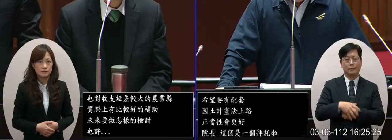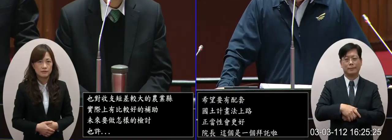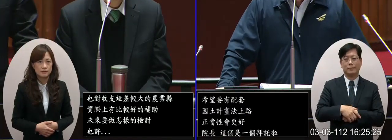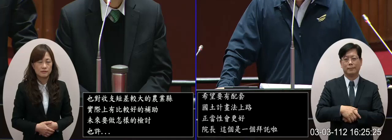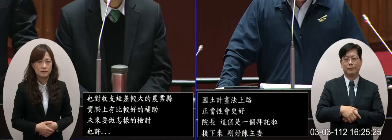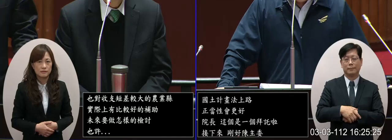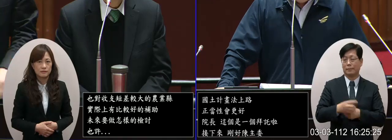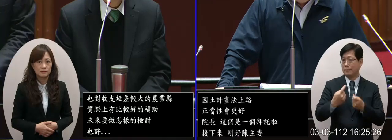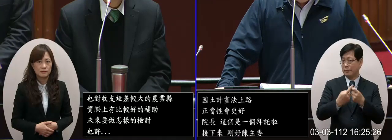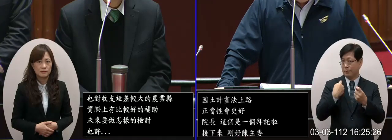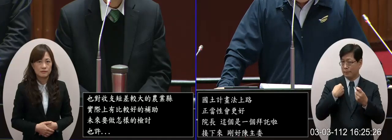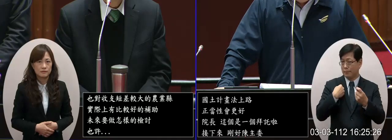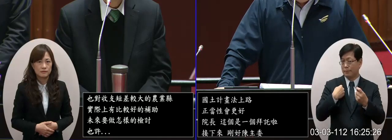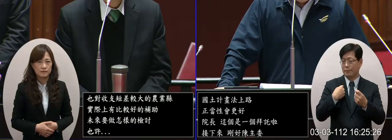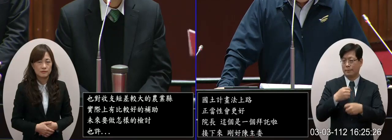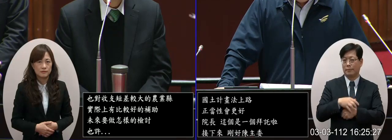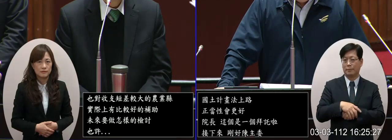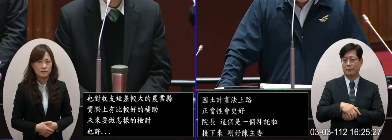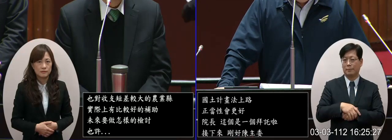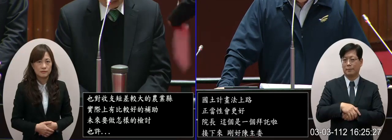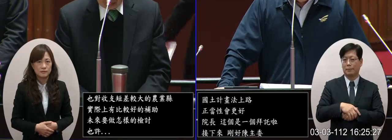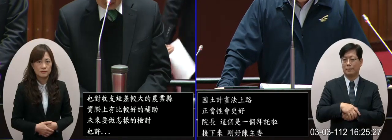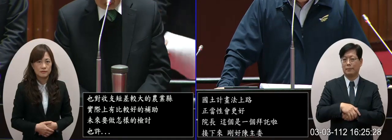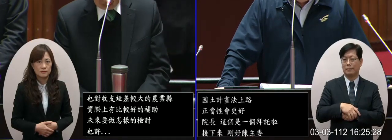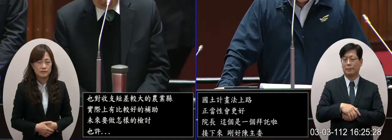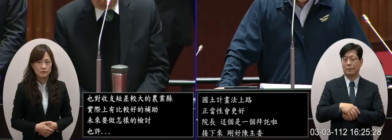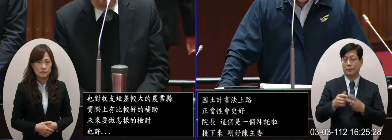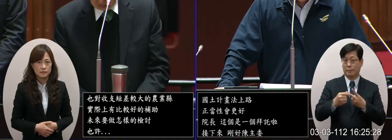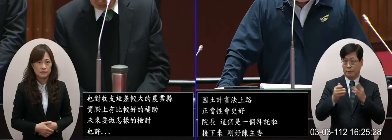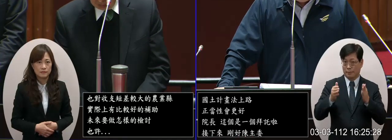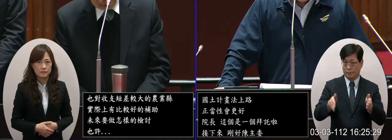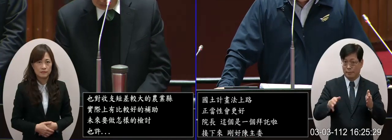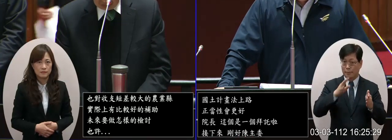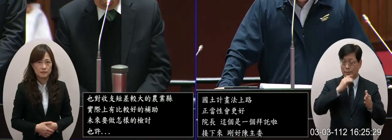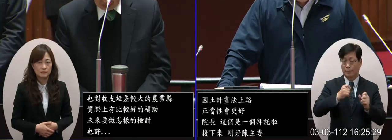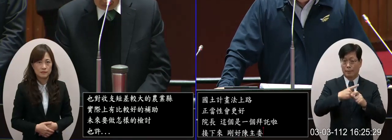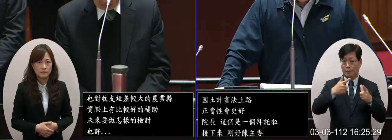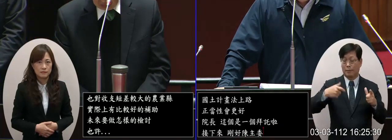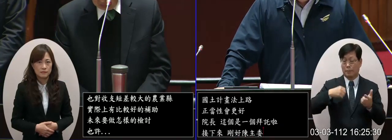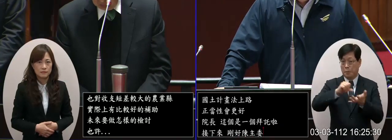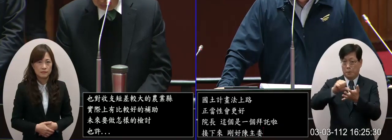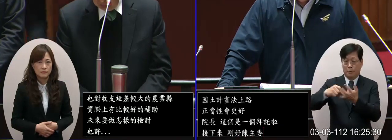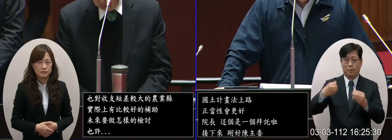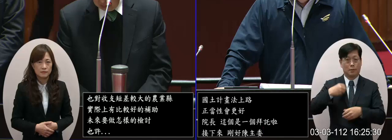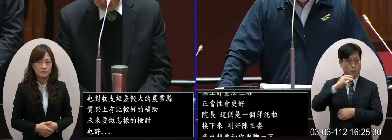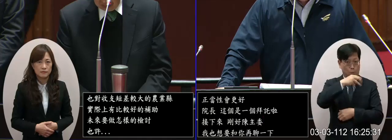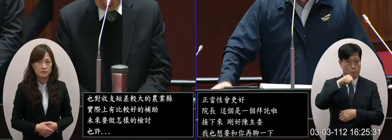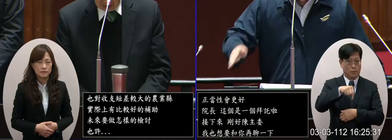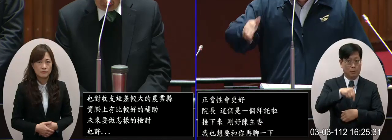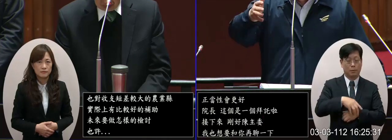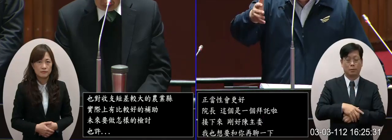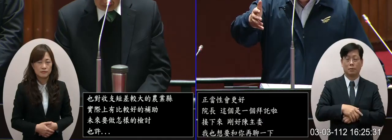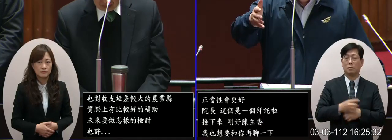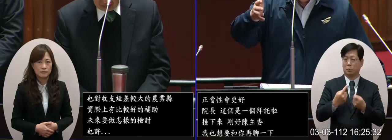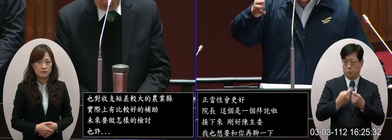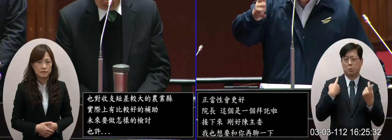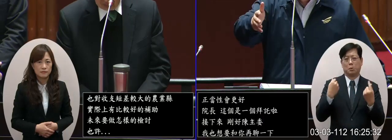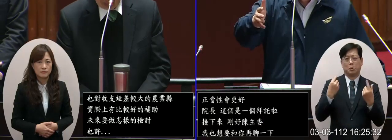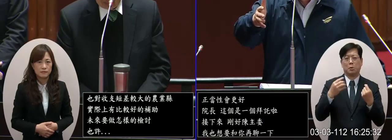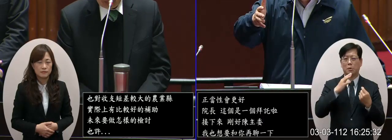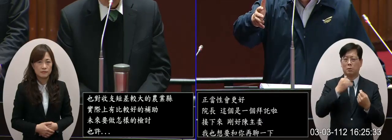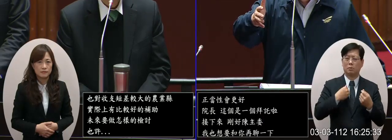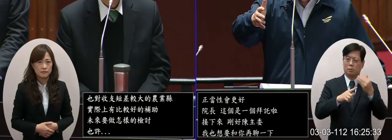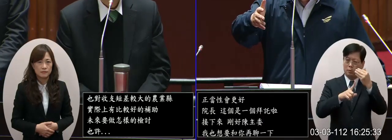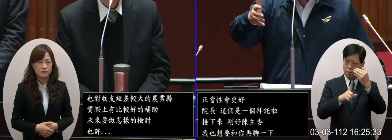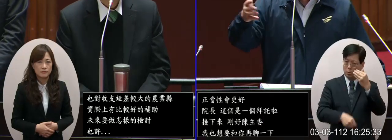去年我們這個二期這個雜糧尤其是玉米的部分那去年你也知道才從